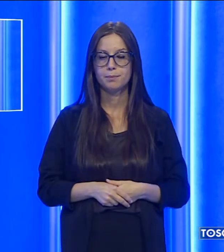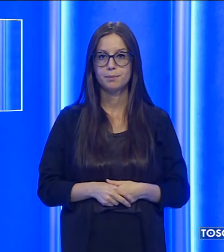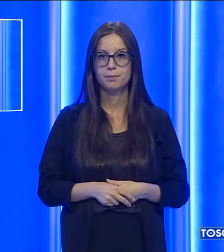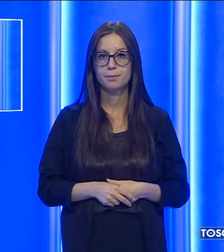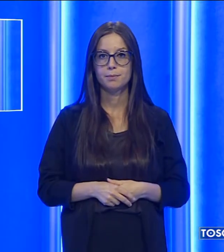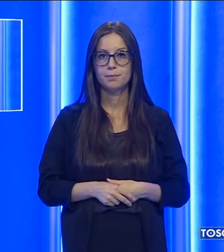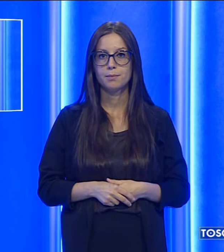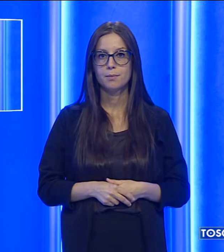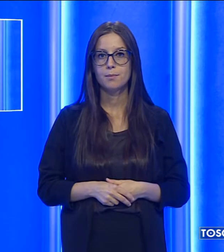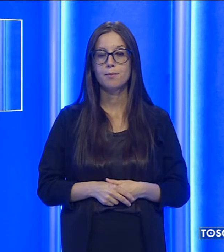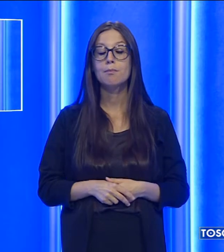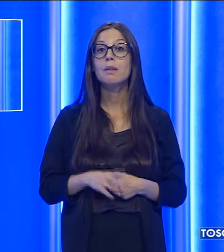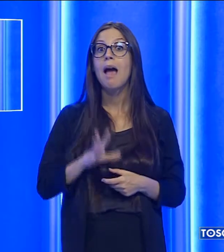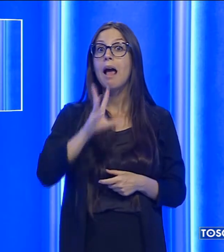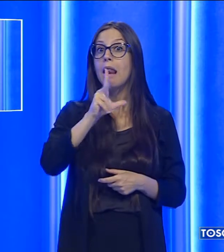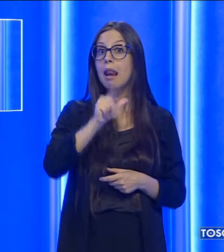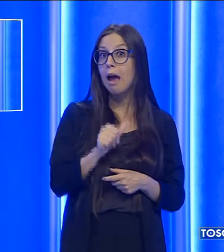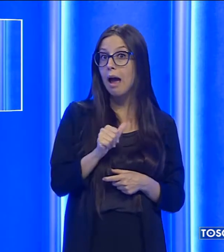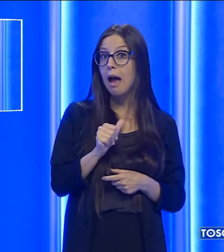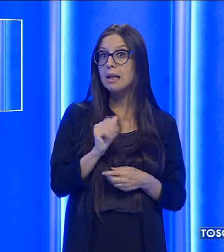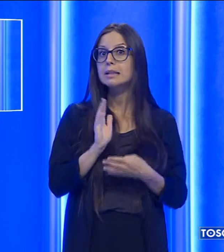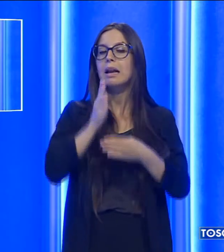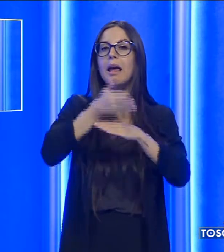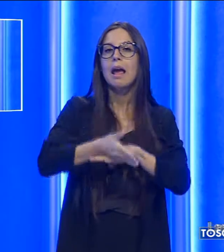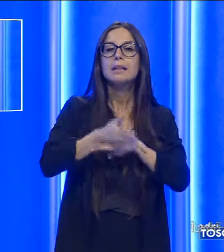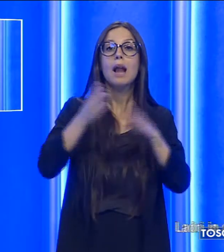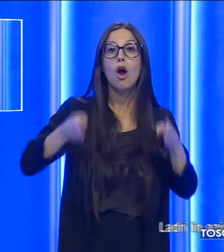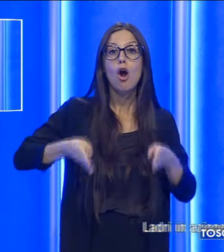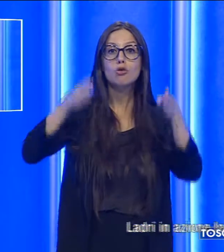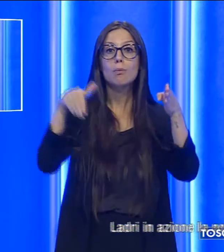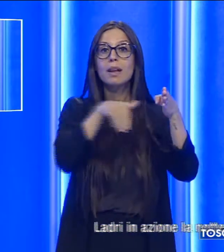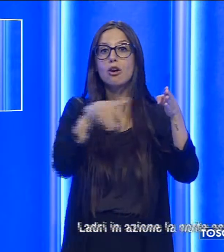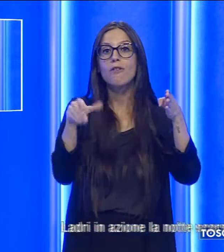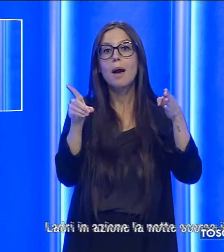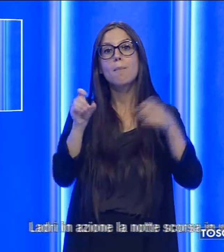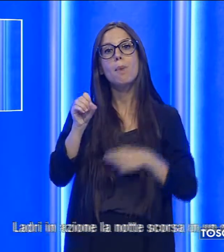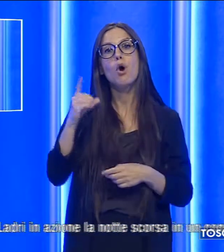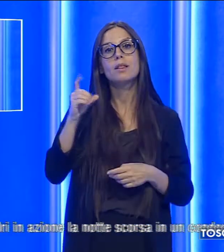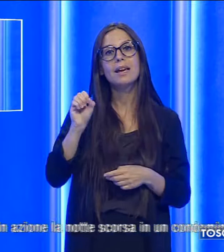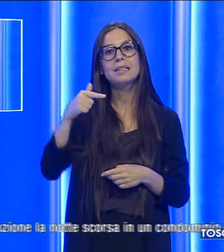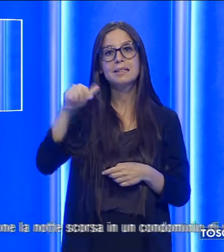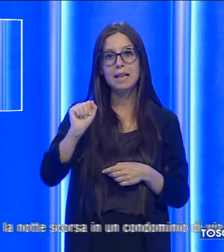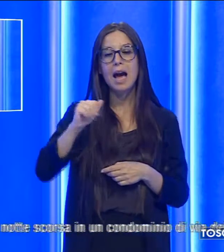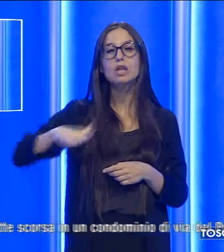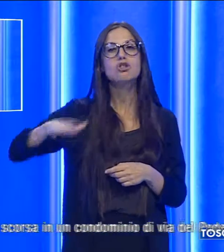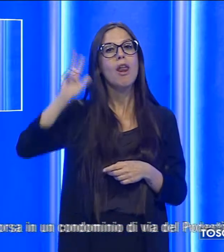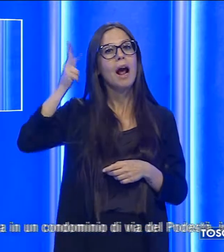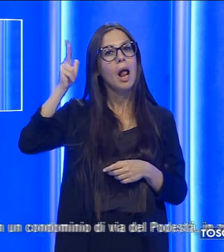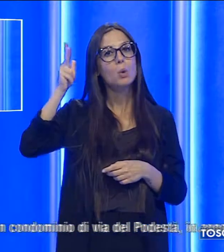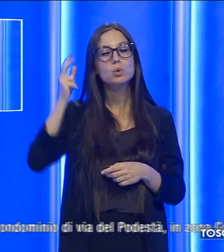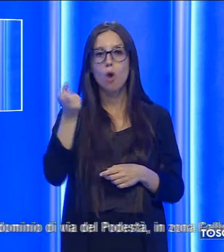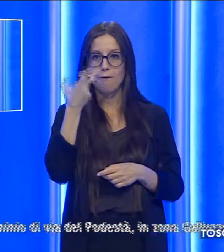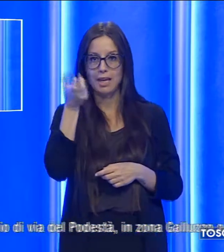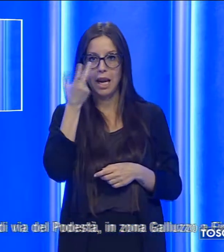È l'adinazione la notte scorsa in un condominio di Via del Podestà in zona Galluzzo